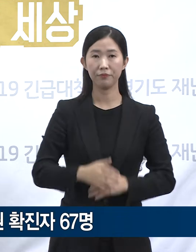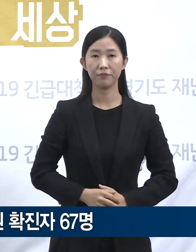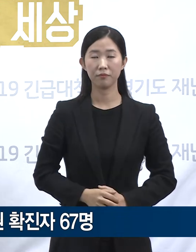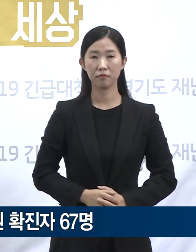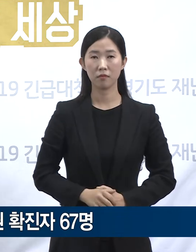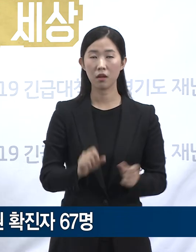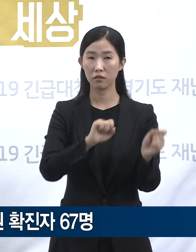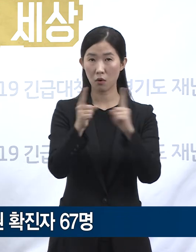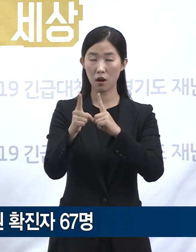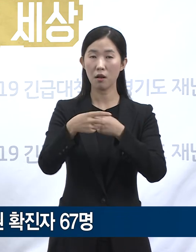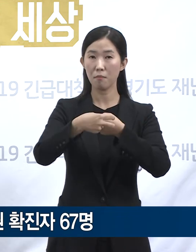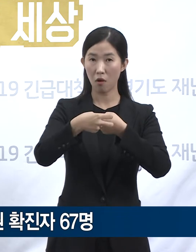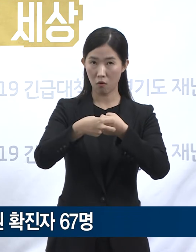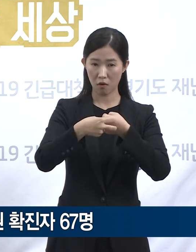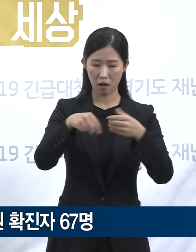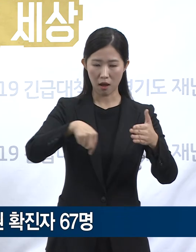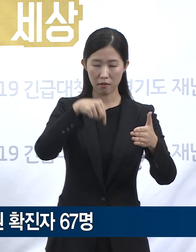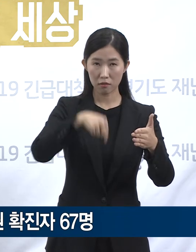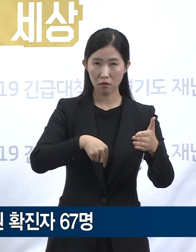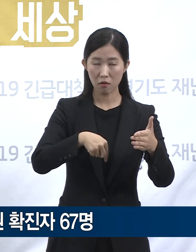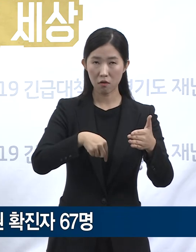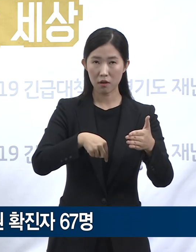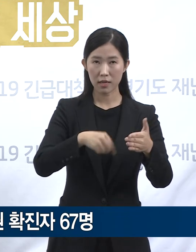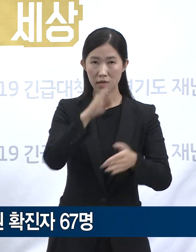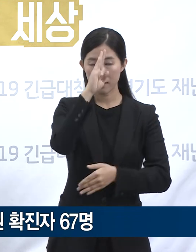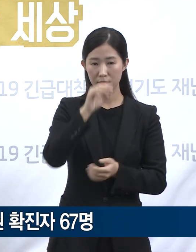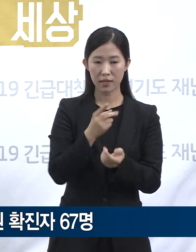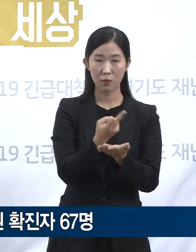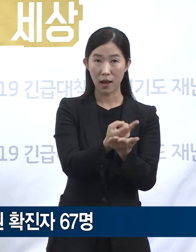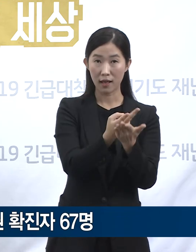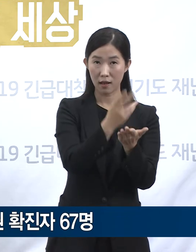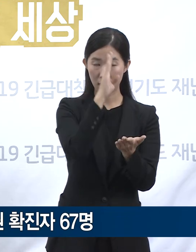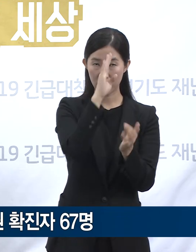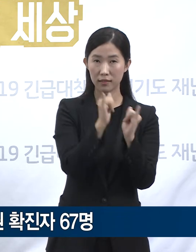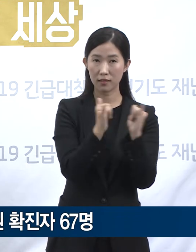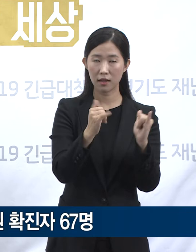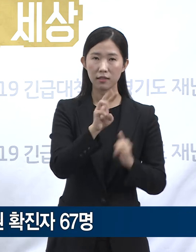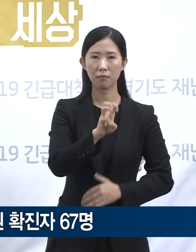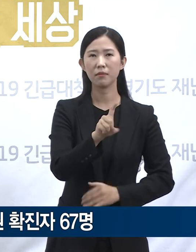재활병원에 병동에 입원하고 있던 환자는 31명이고,